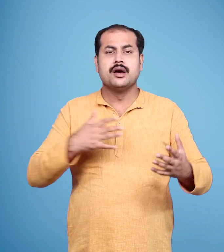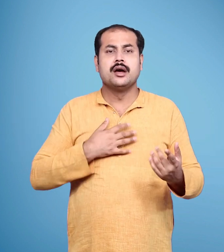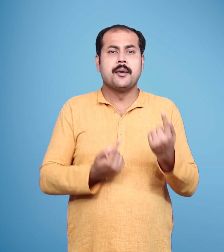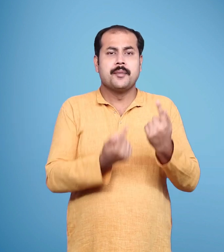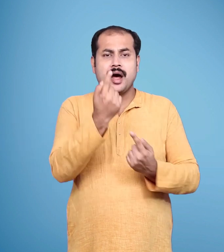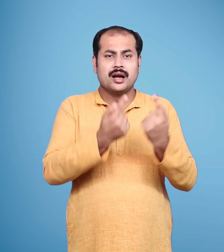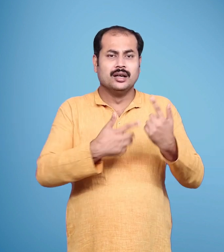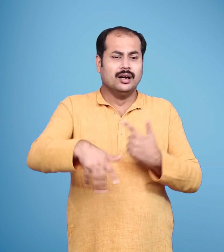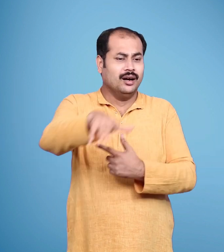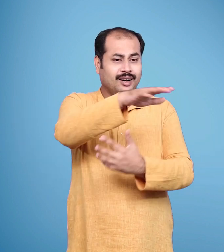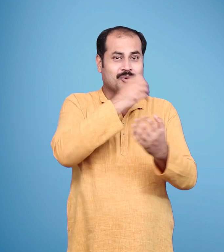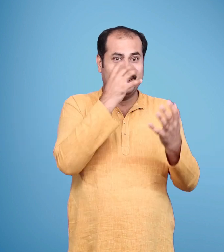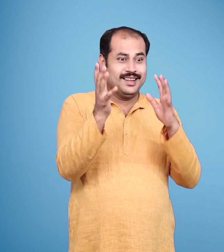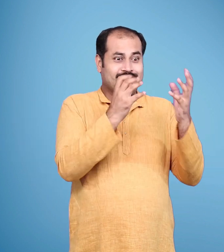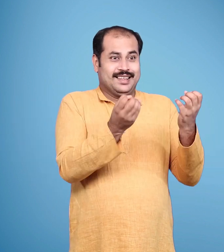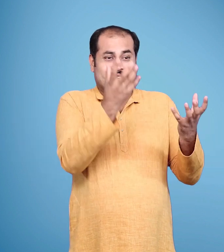बाग वगीचे उदास हैं